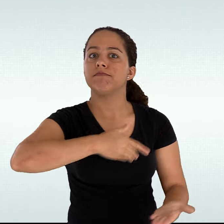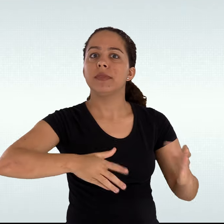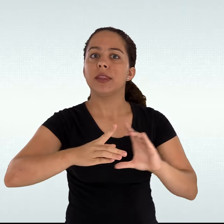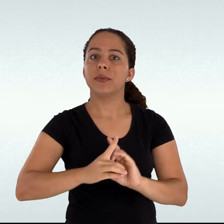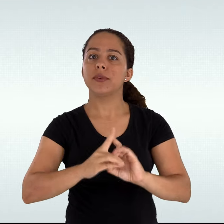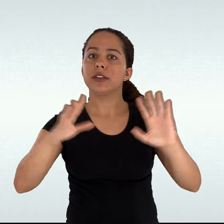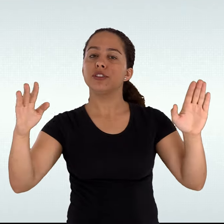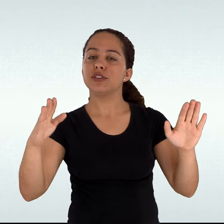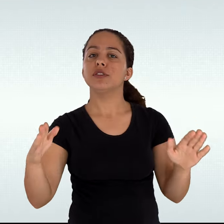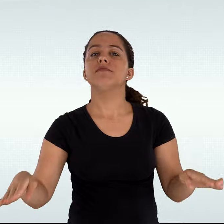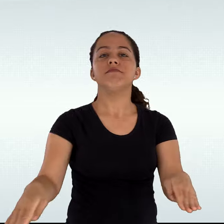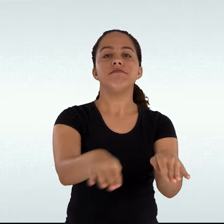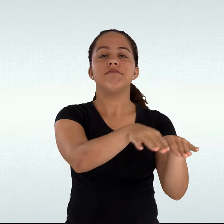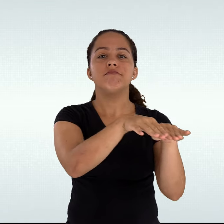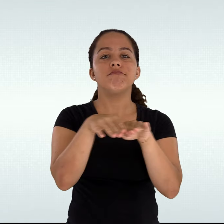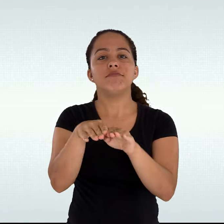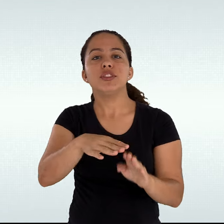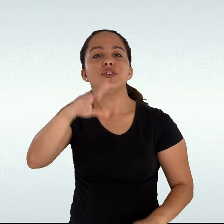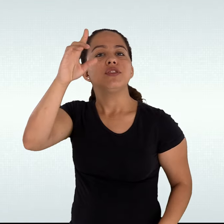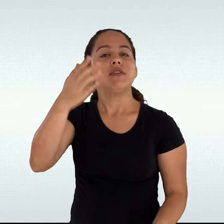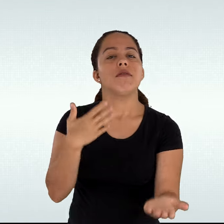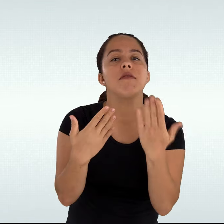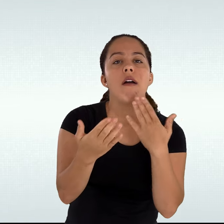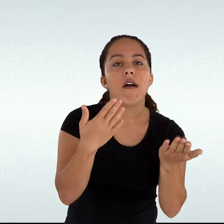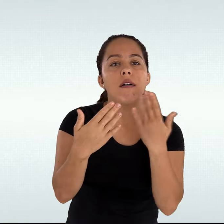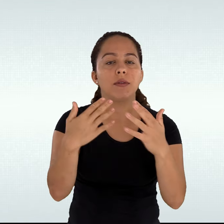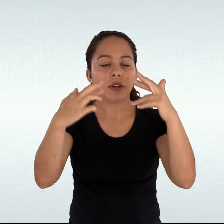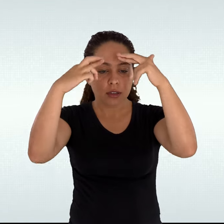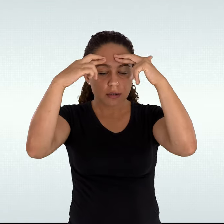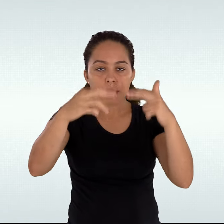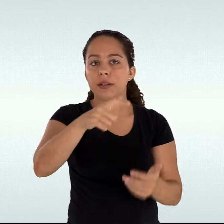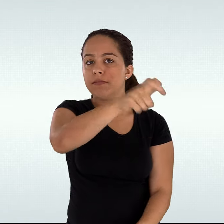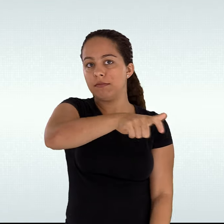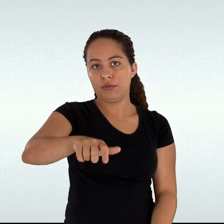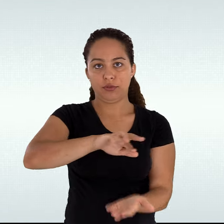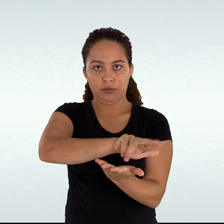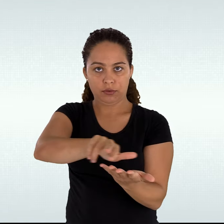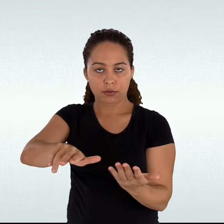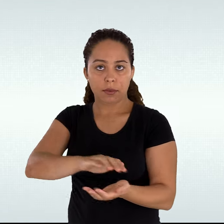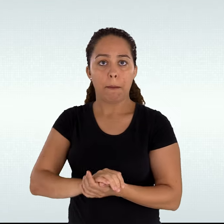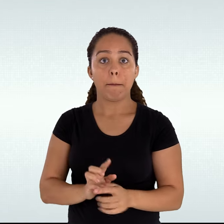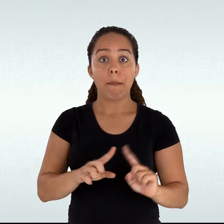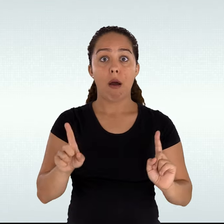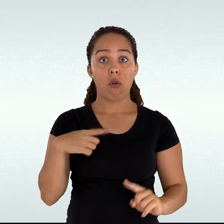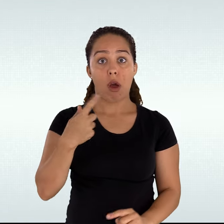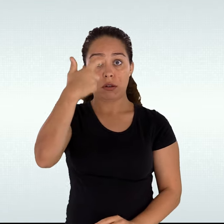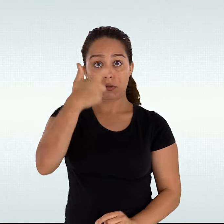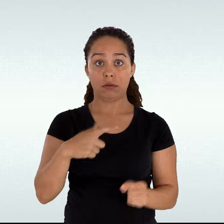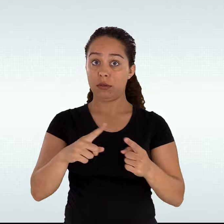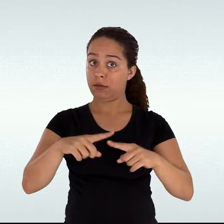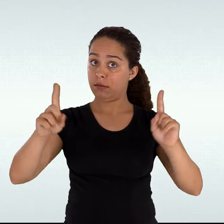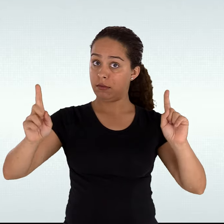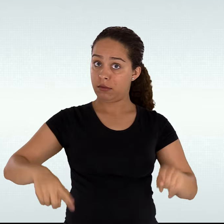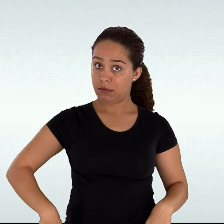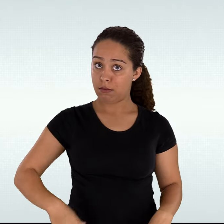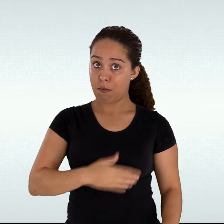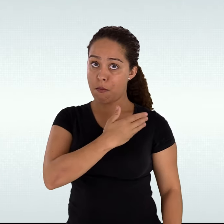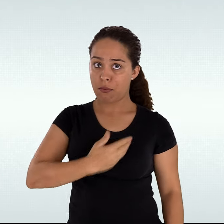diferenças. Por outro lado, enquanto agentes públicos, não podemos nos furtar à corresponsabilidade